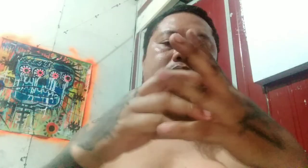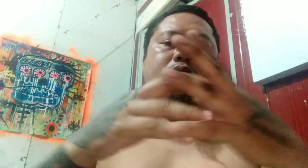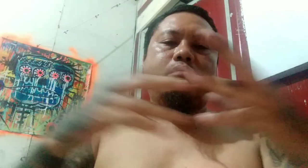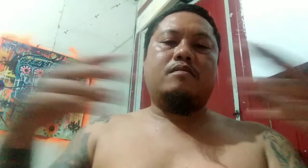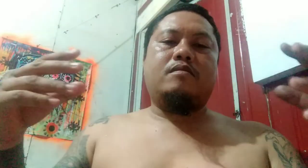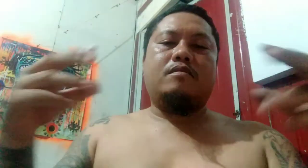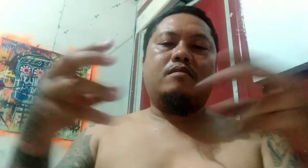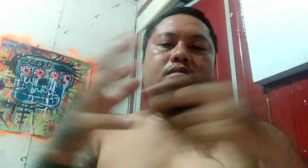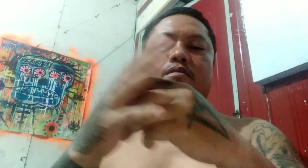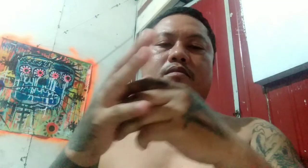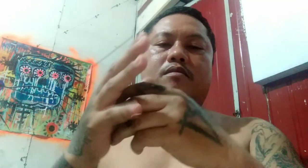inyo at bakit po?